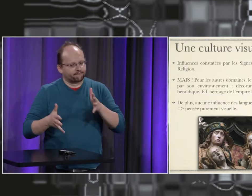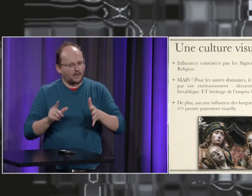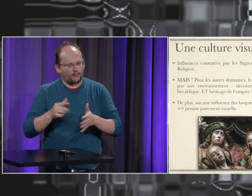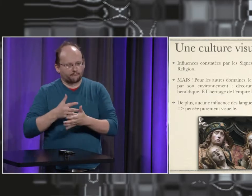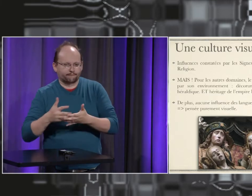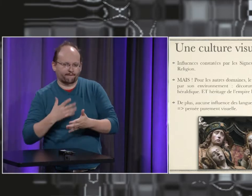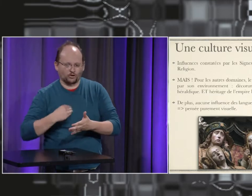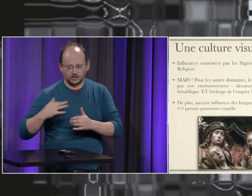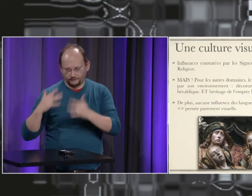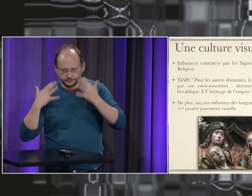vocales de l'époque